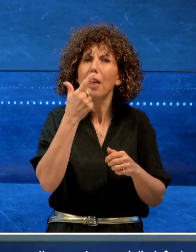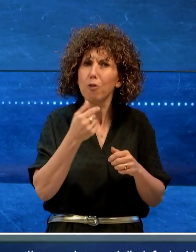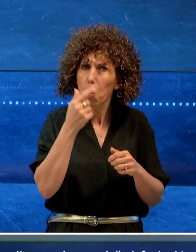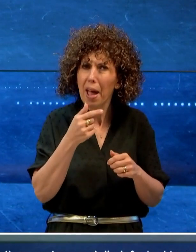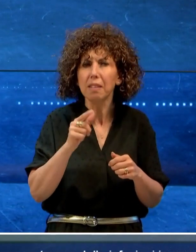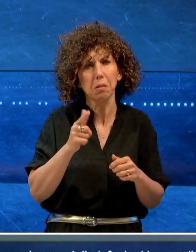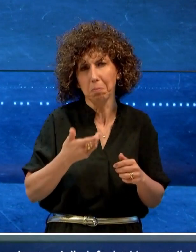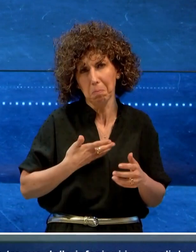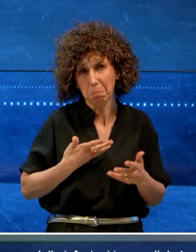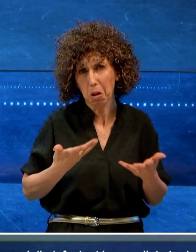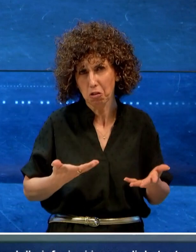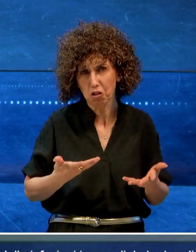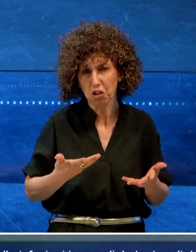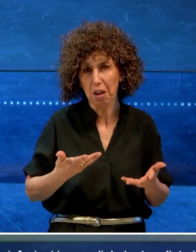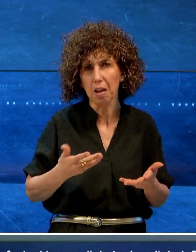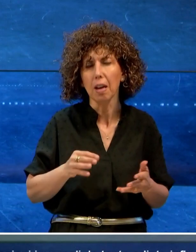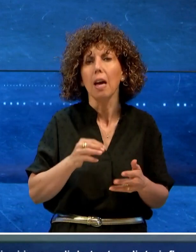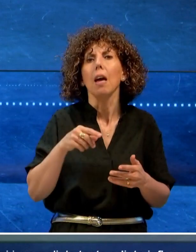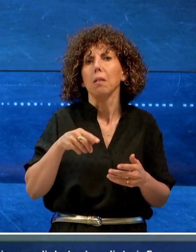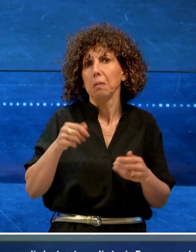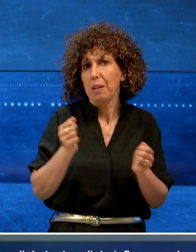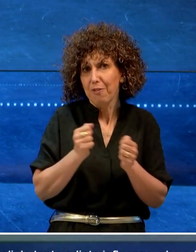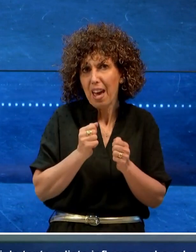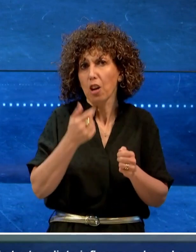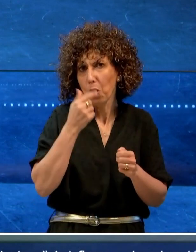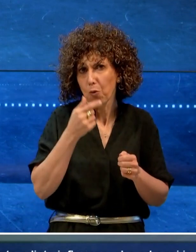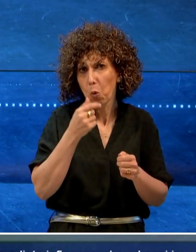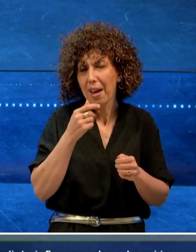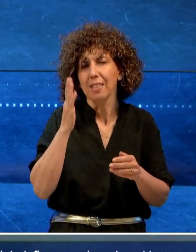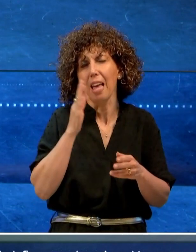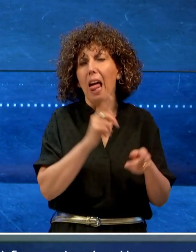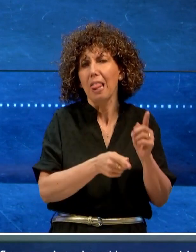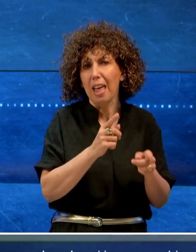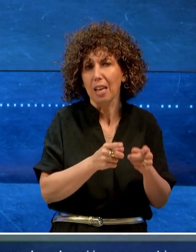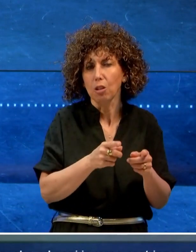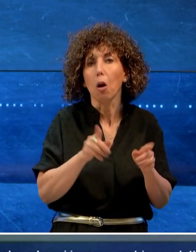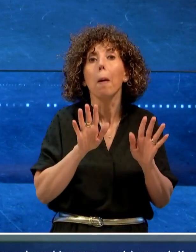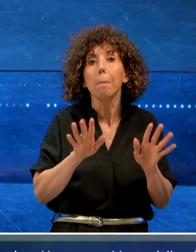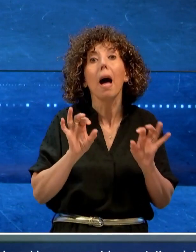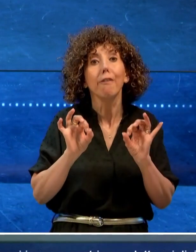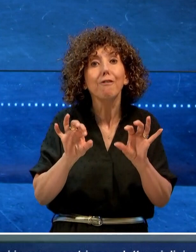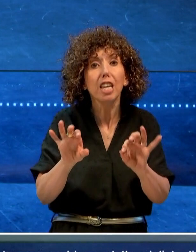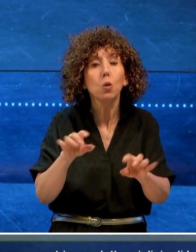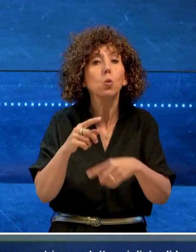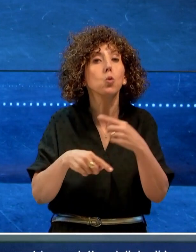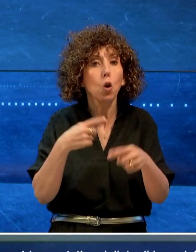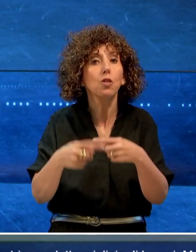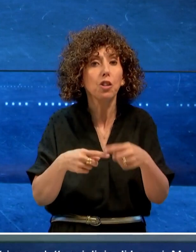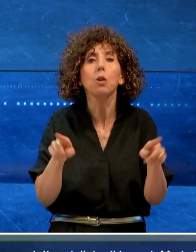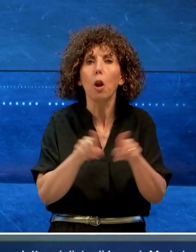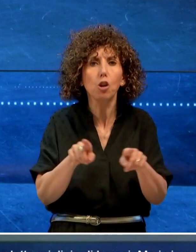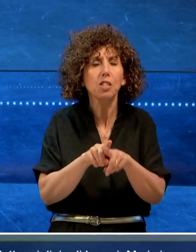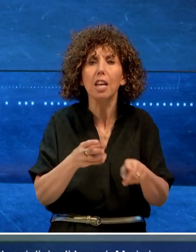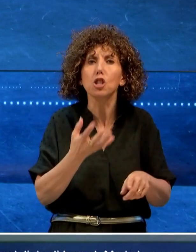influenza che ad ogni inverno costringe a letto migliaia di baresi. Ma i virus non vanno mai in vacanza, stagione che arriva,